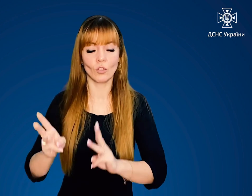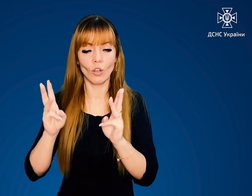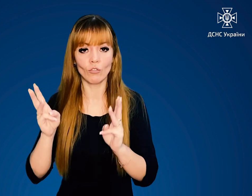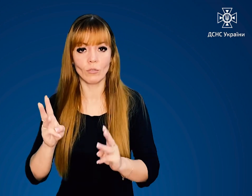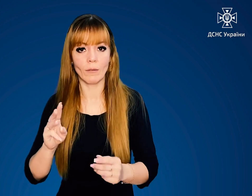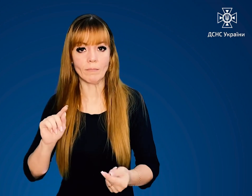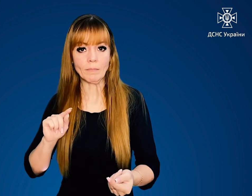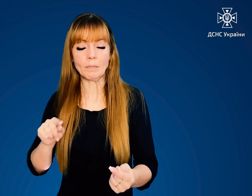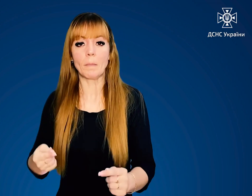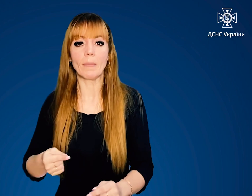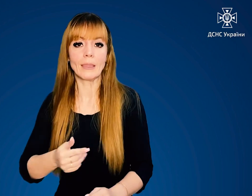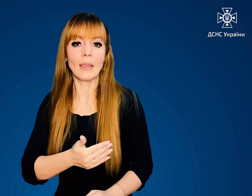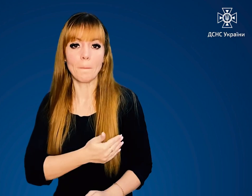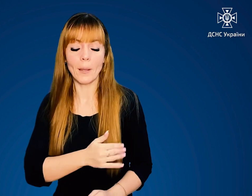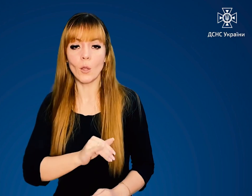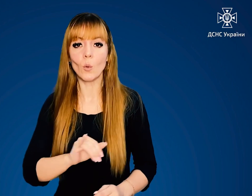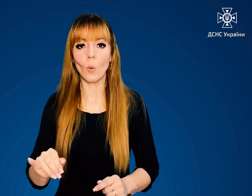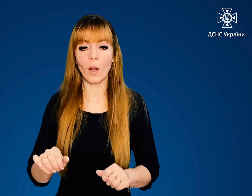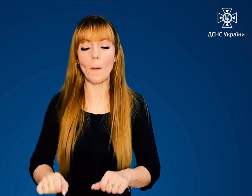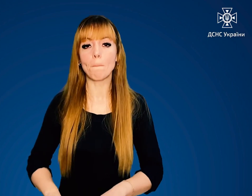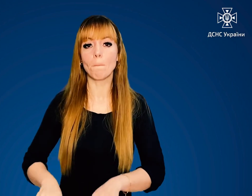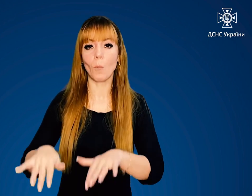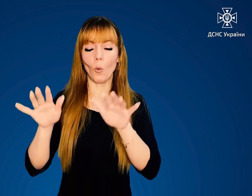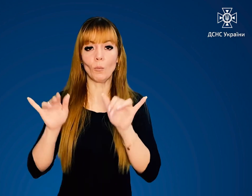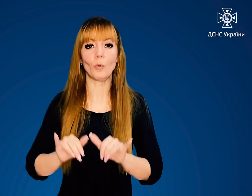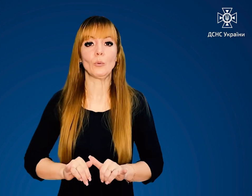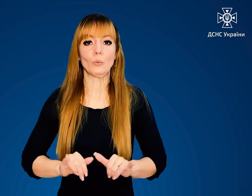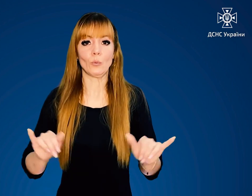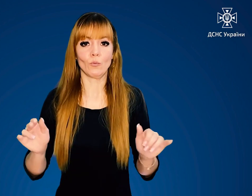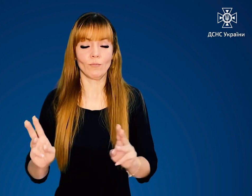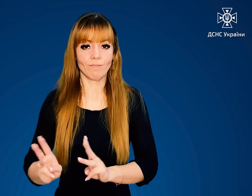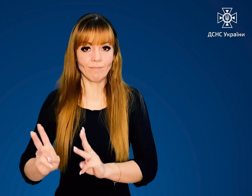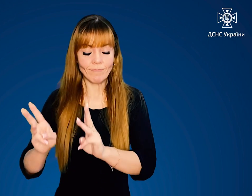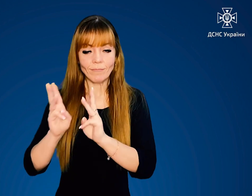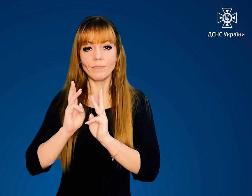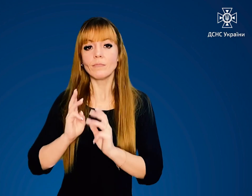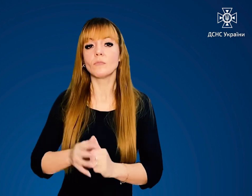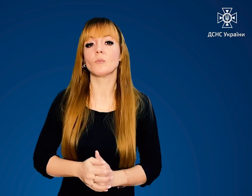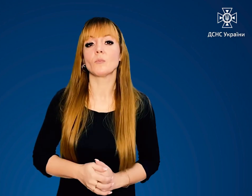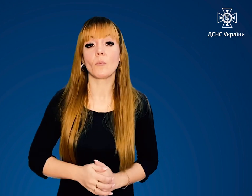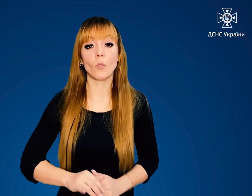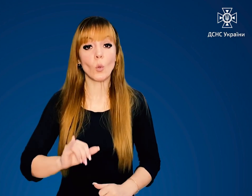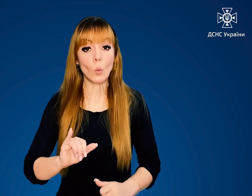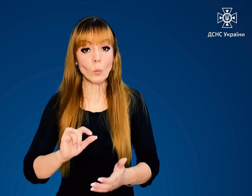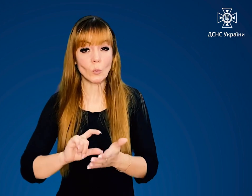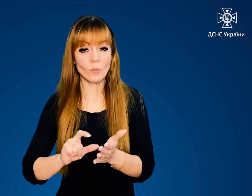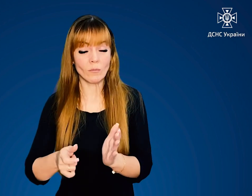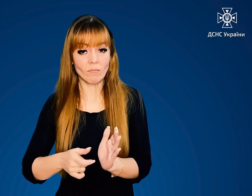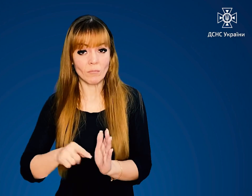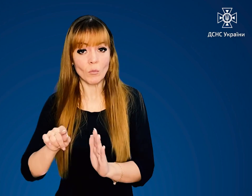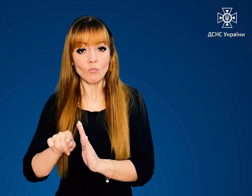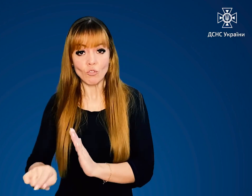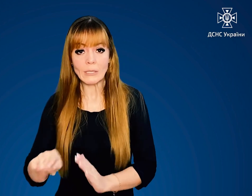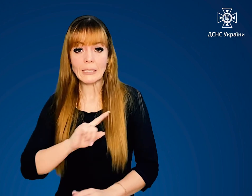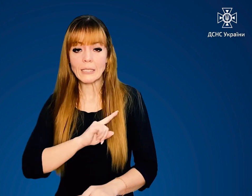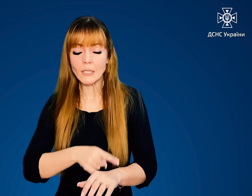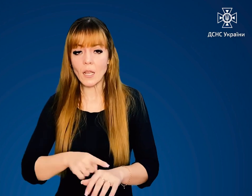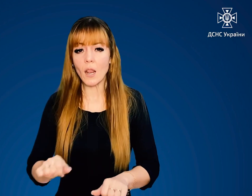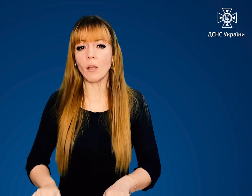від перепаду температури та впливу полум'я. У сильно задимленому приміщенні рухайтесь